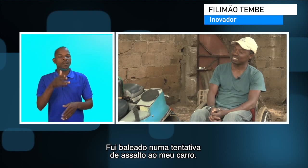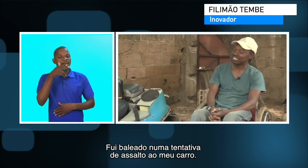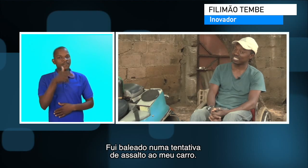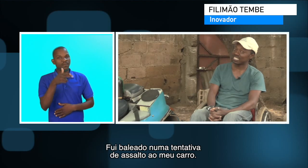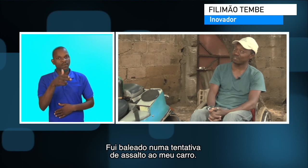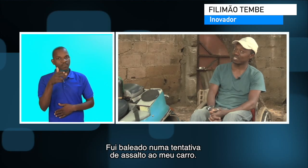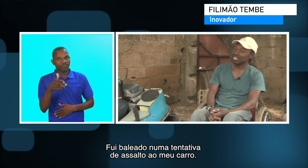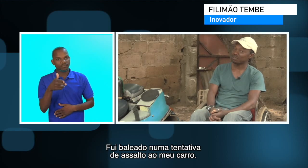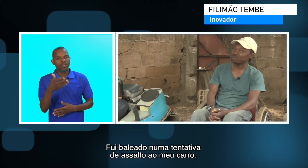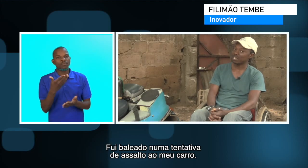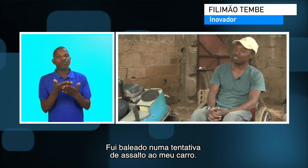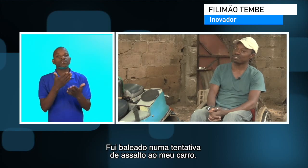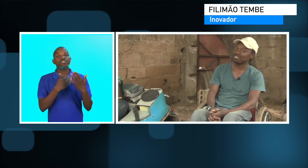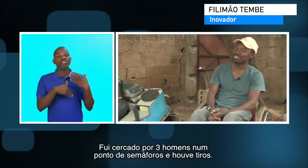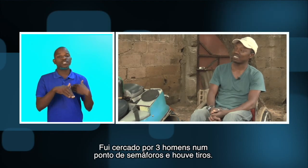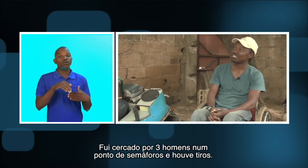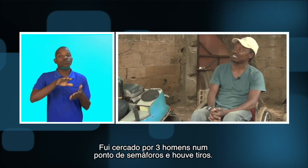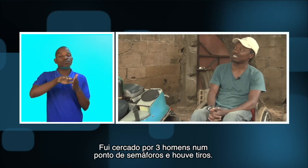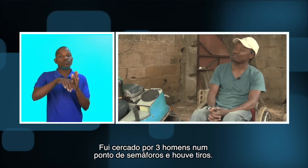na tentativa de assalto ao meu carro